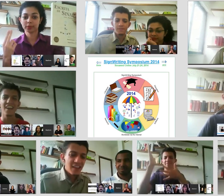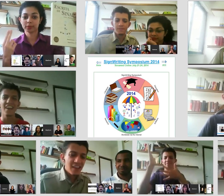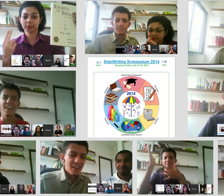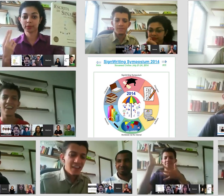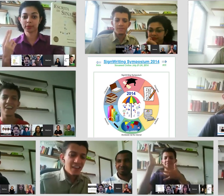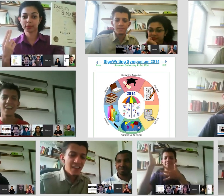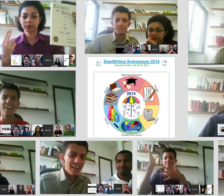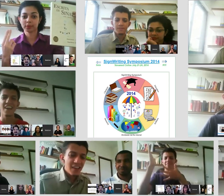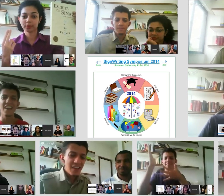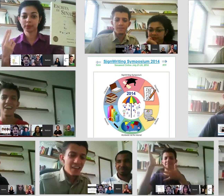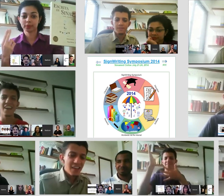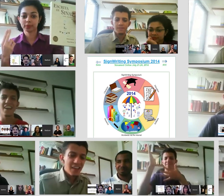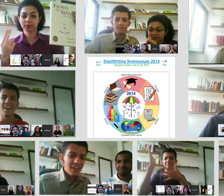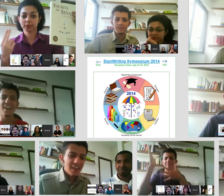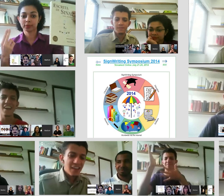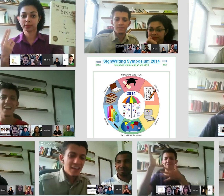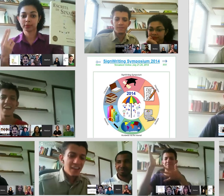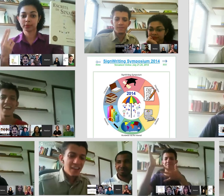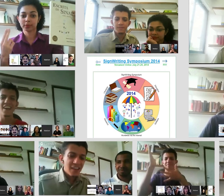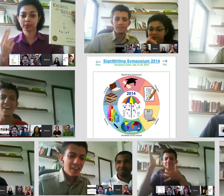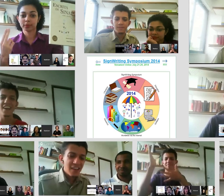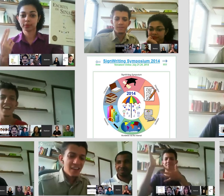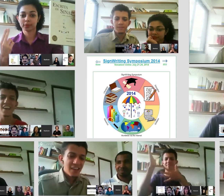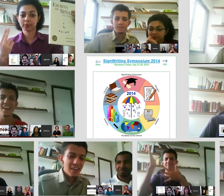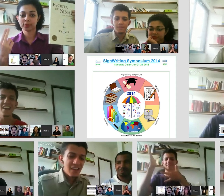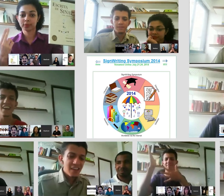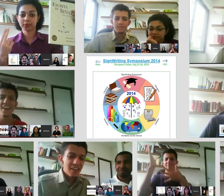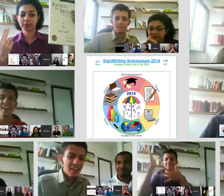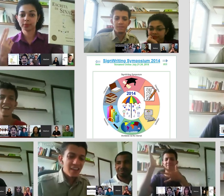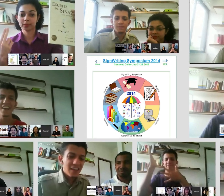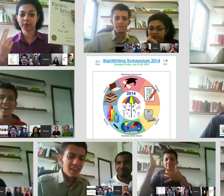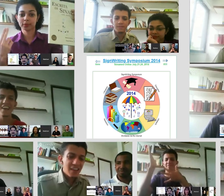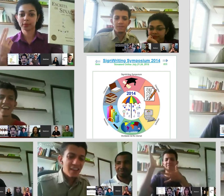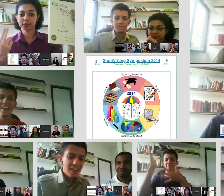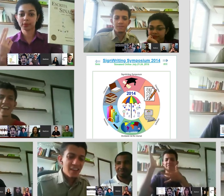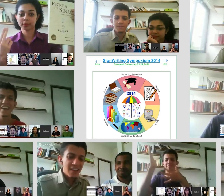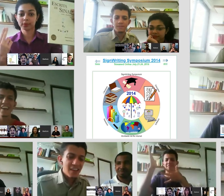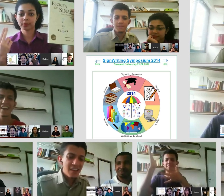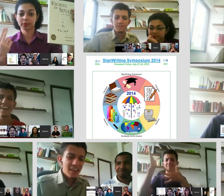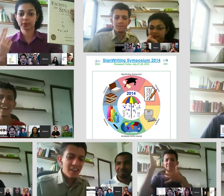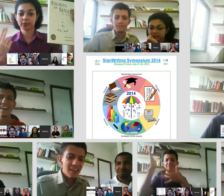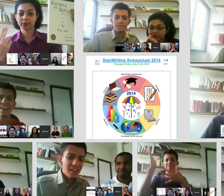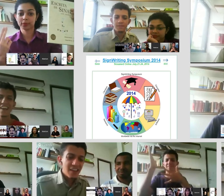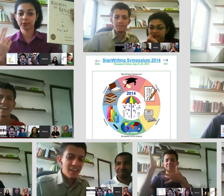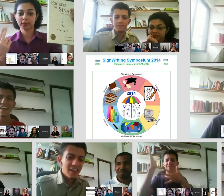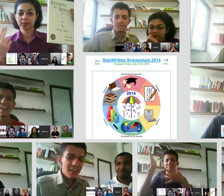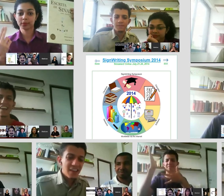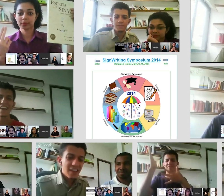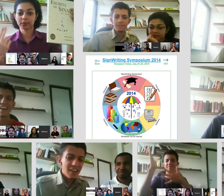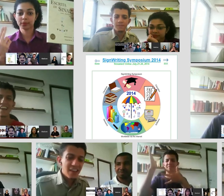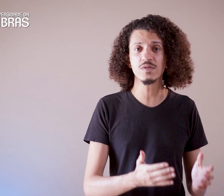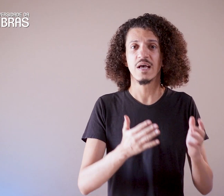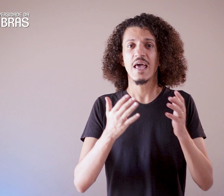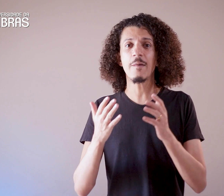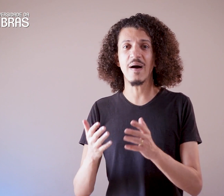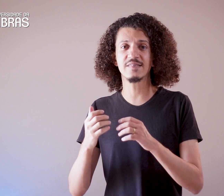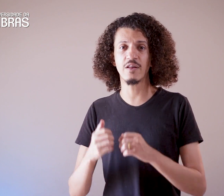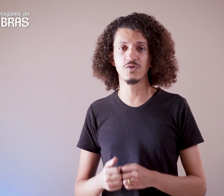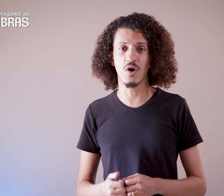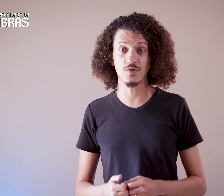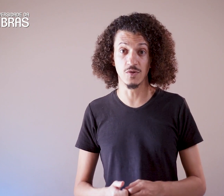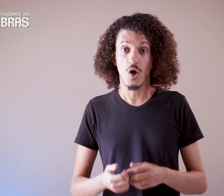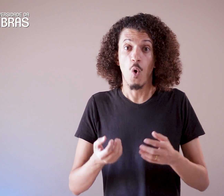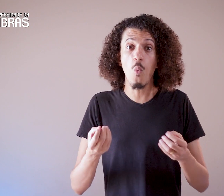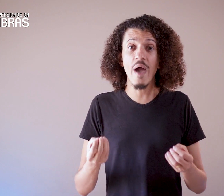apresentamos nove palestras numa das edições do SignWire Simpósio, junto com alunos e